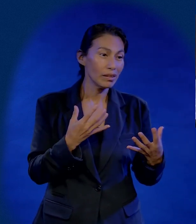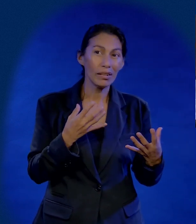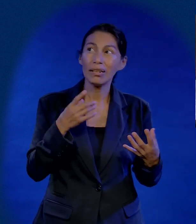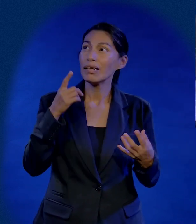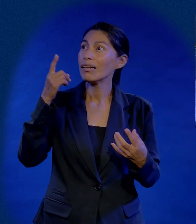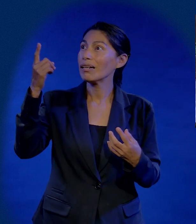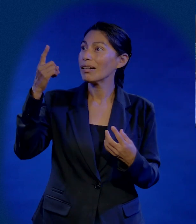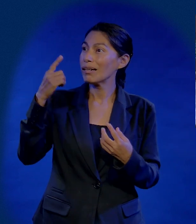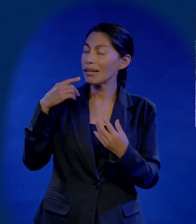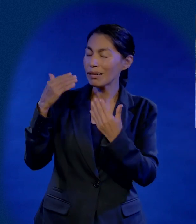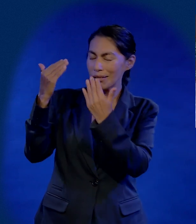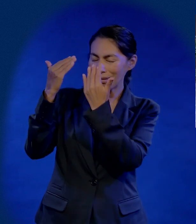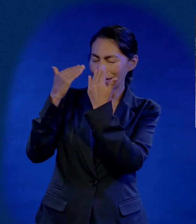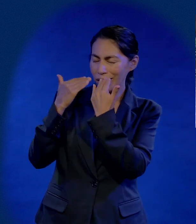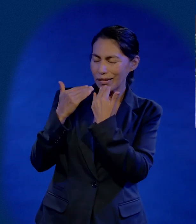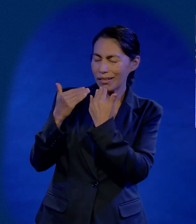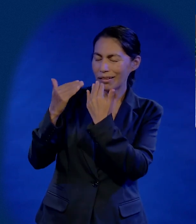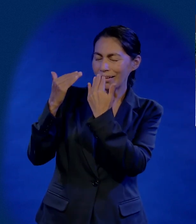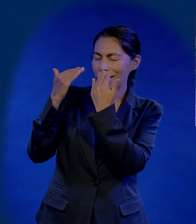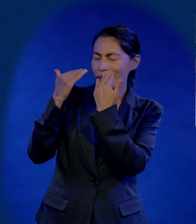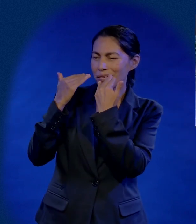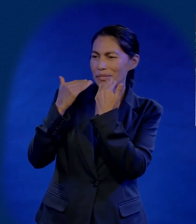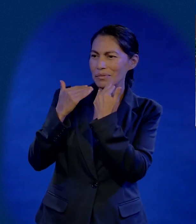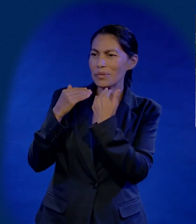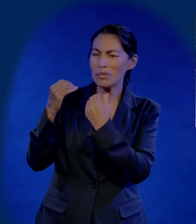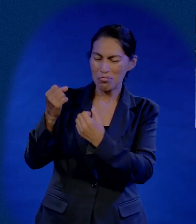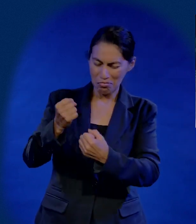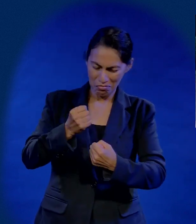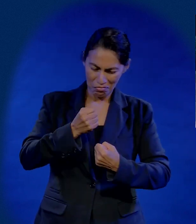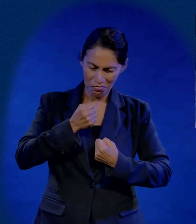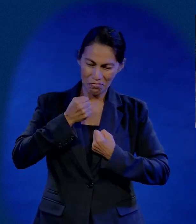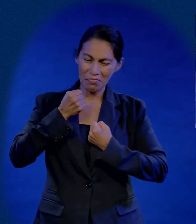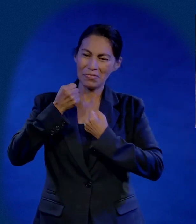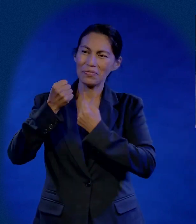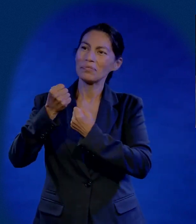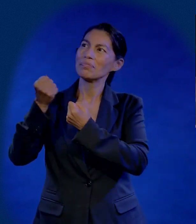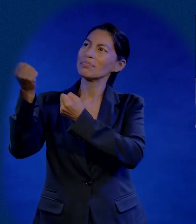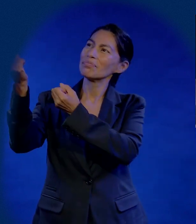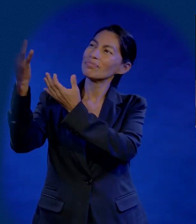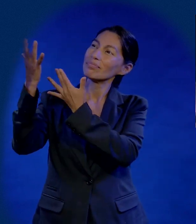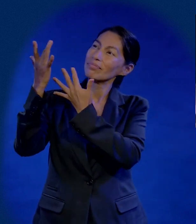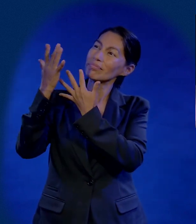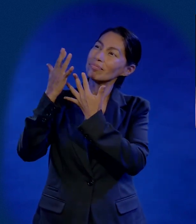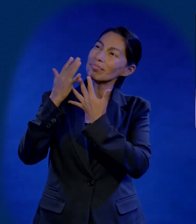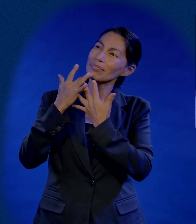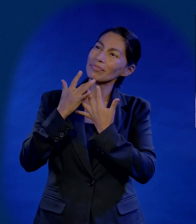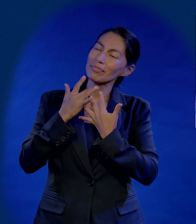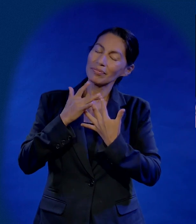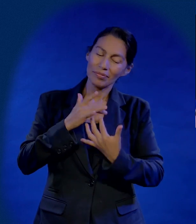Calma de infunde Santo vigor